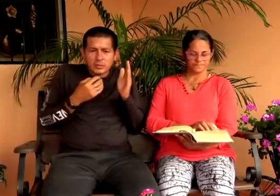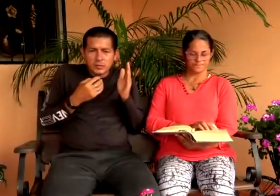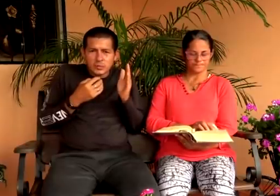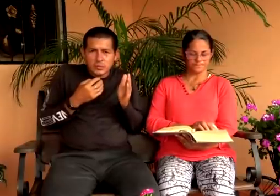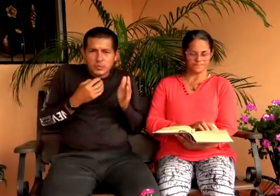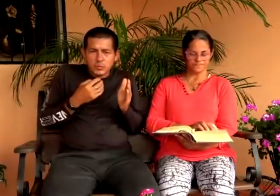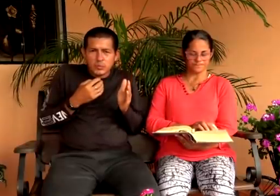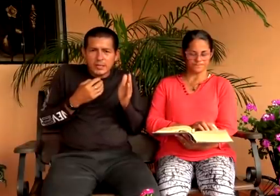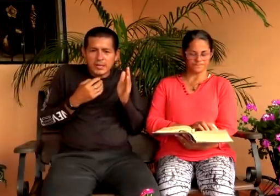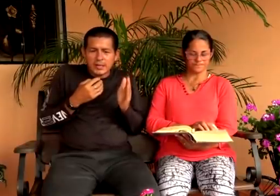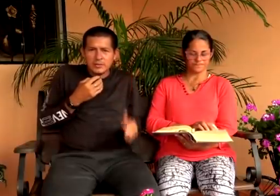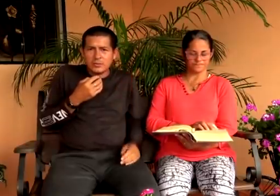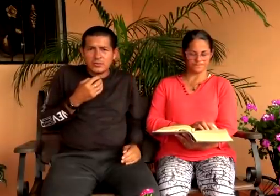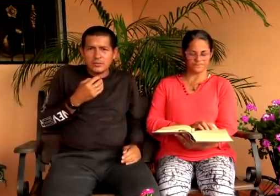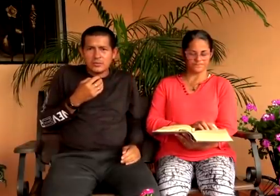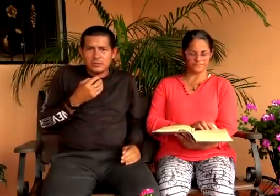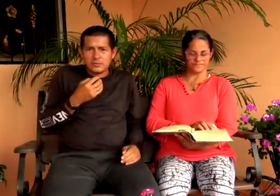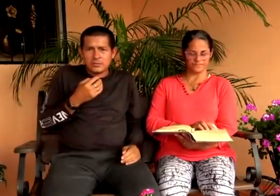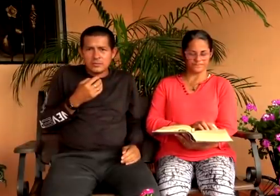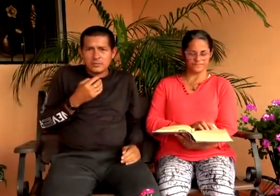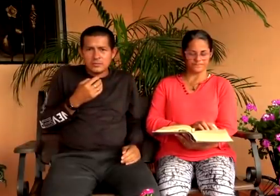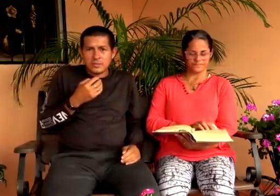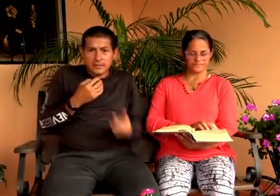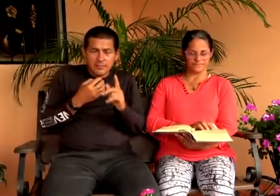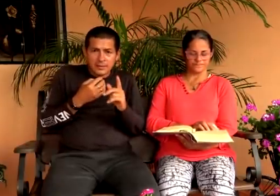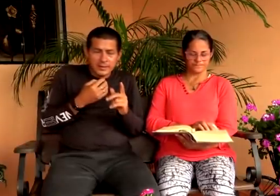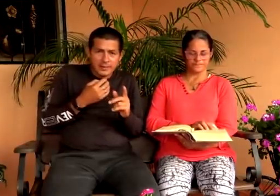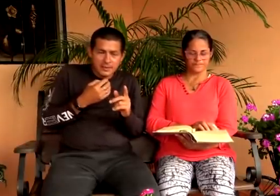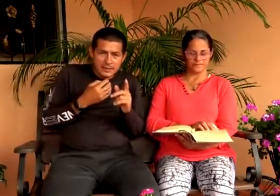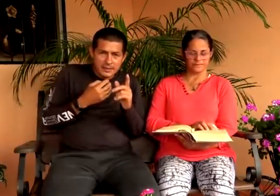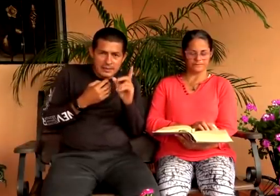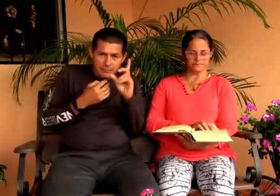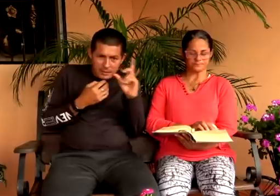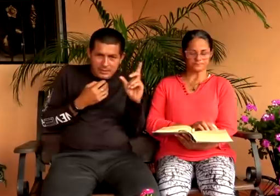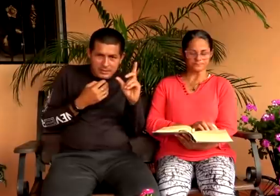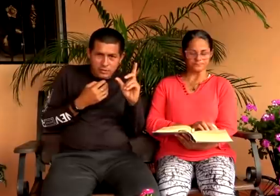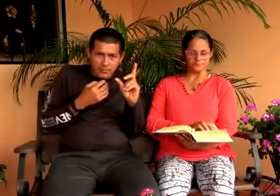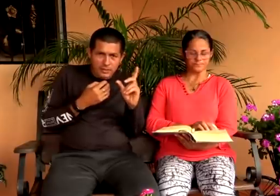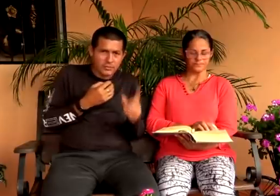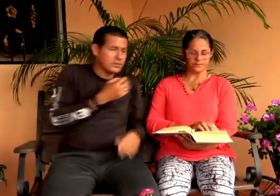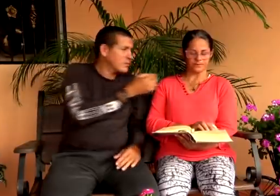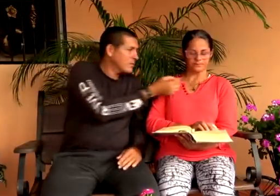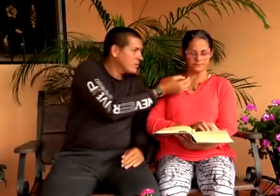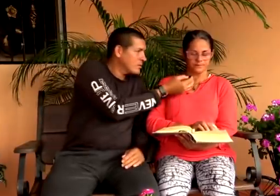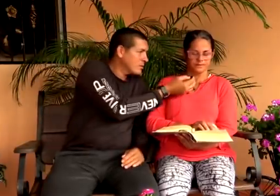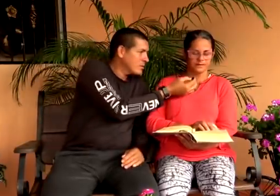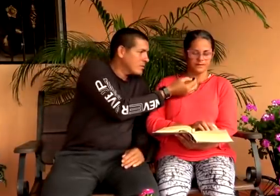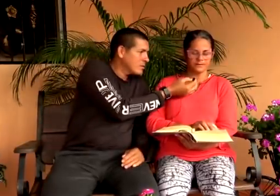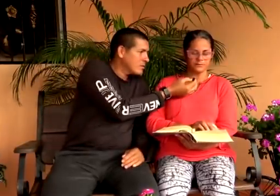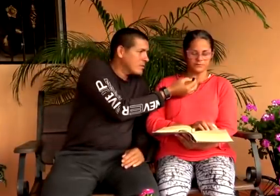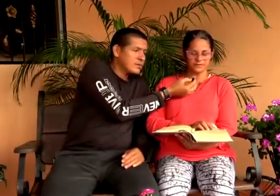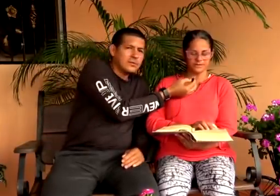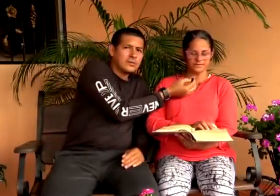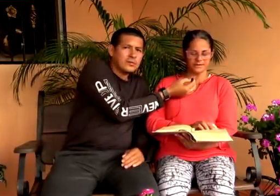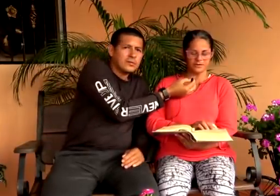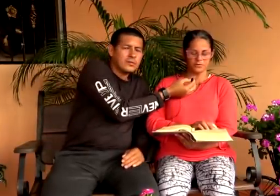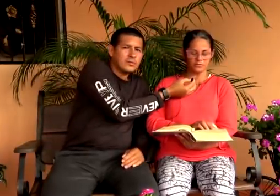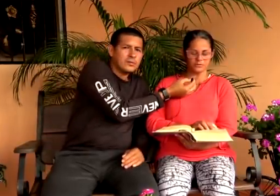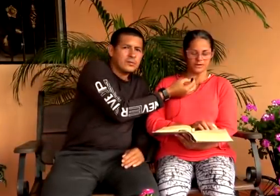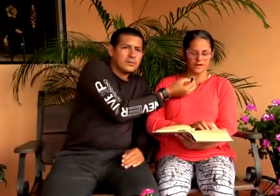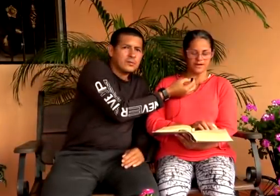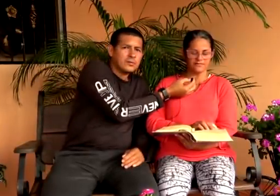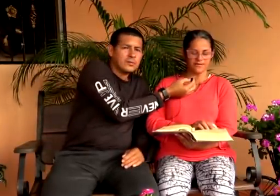es un engaño y ya vamos a llegar para que les puedan decir completo ¿Quién de ustedes